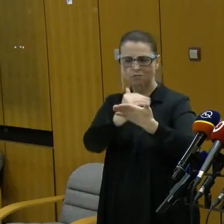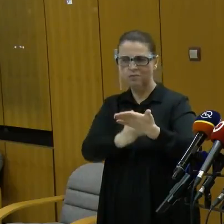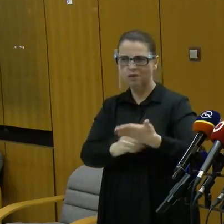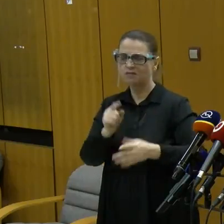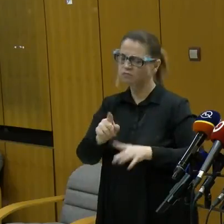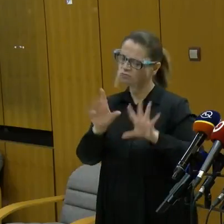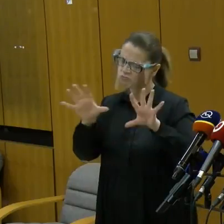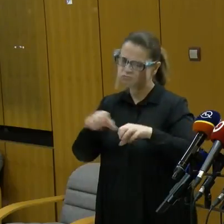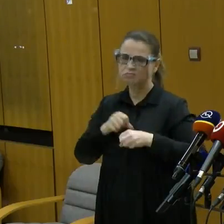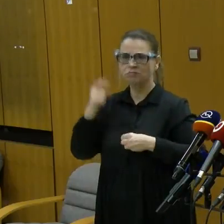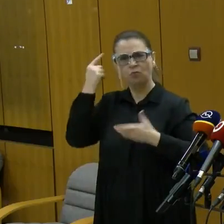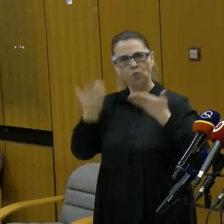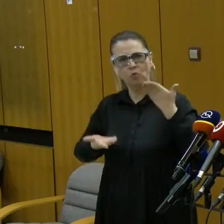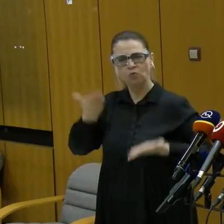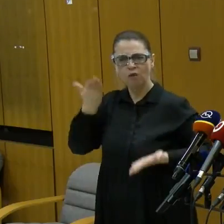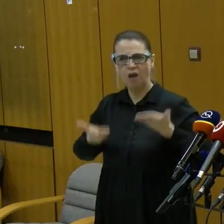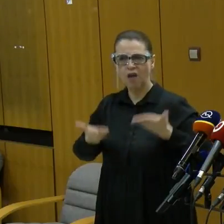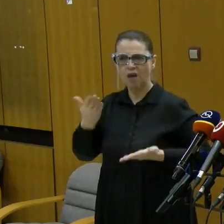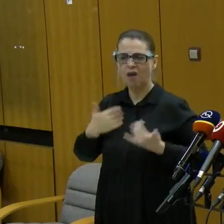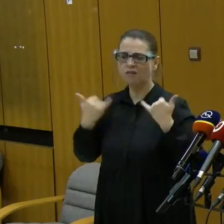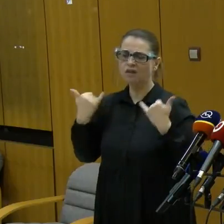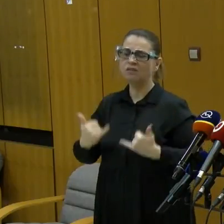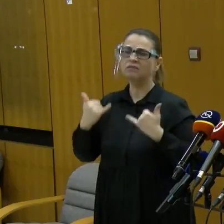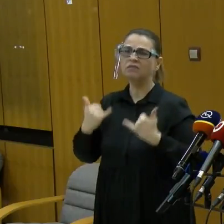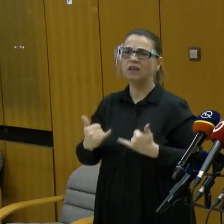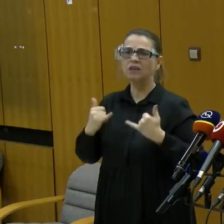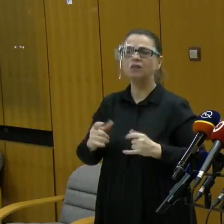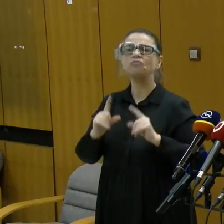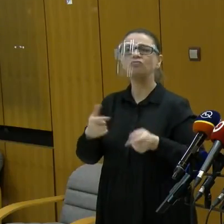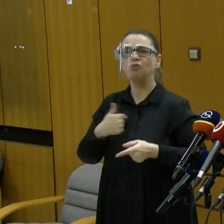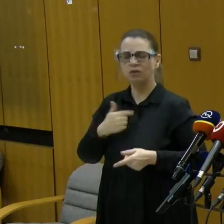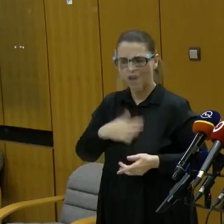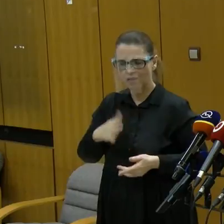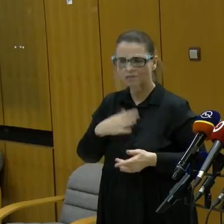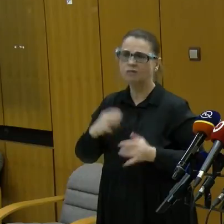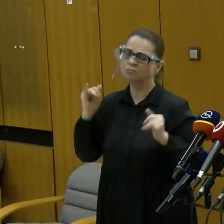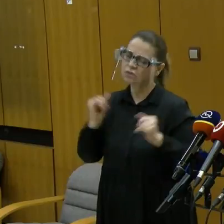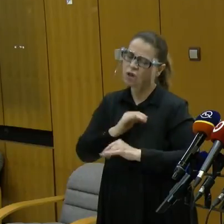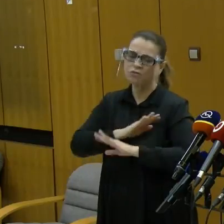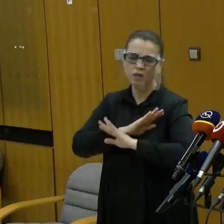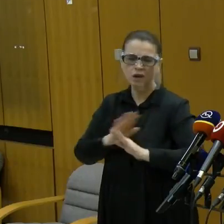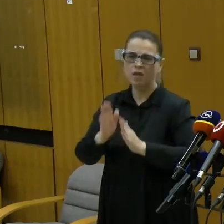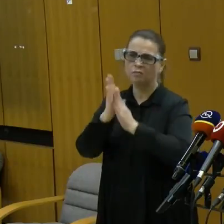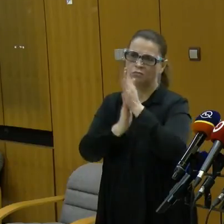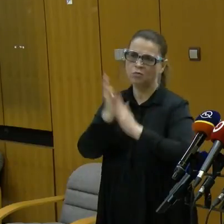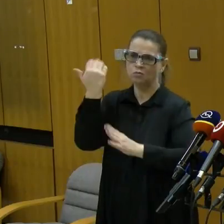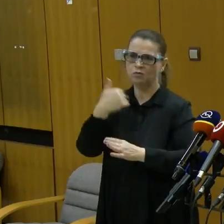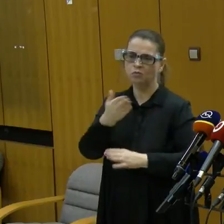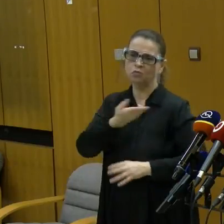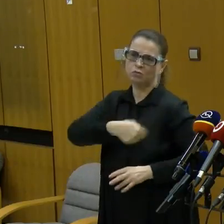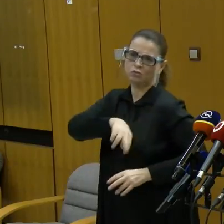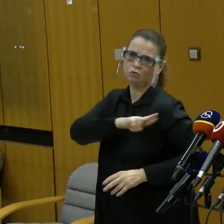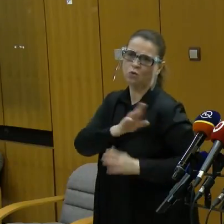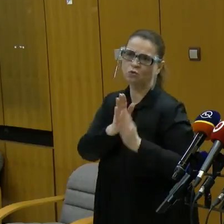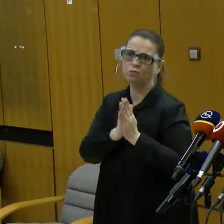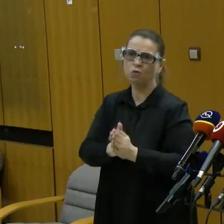naozaj zobrať do uvahy. ja teraz jediné, čo chcem urobiť, chcem naozaj apelovať na ľudí, aby boli zodpovední.